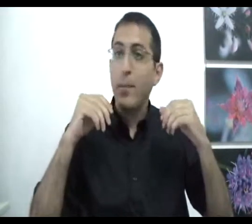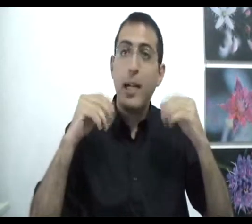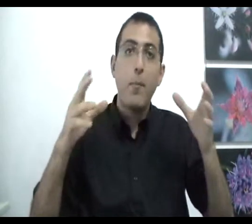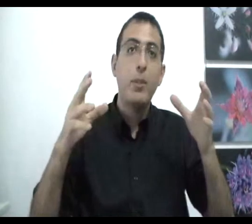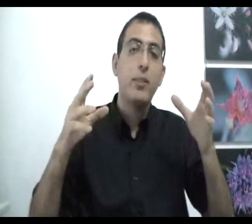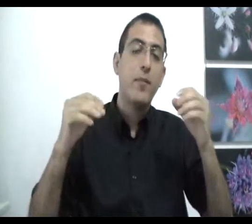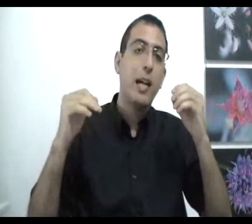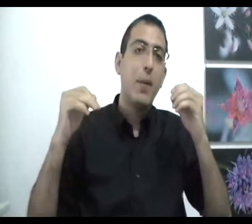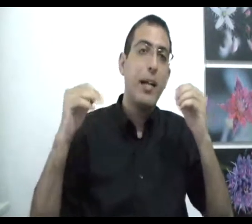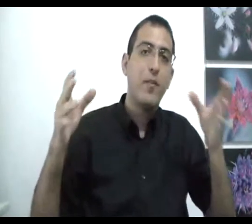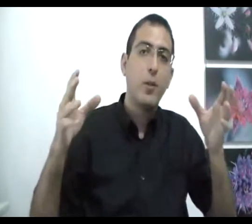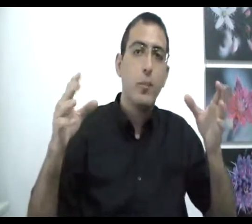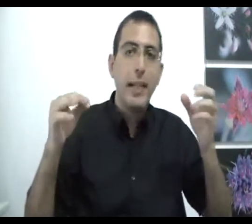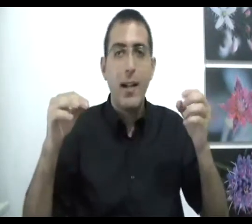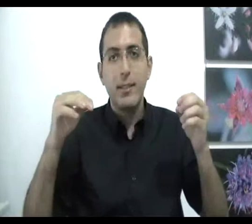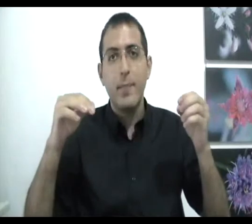כמה מיתוסים וכמה אי הבנות בעניין הזה